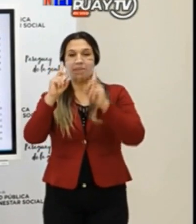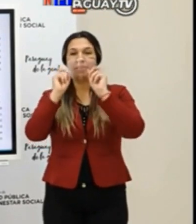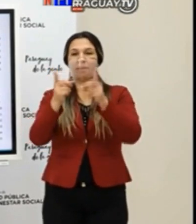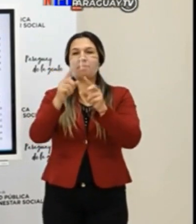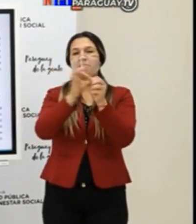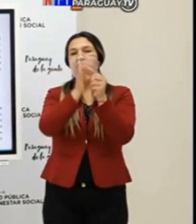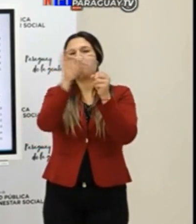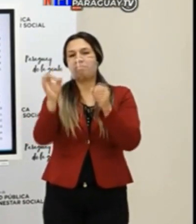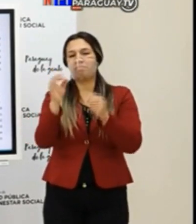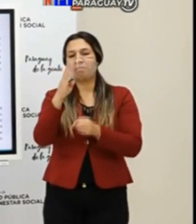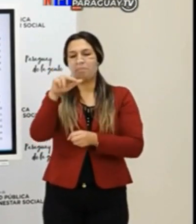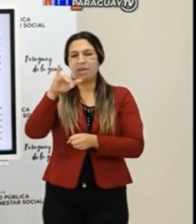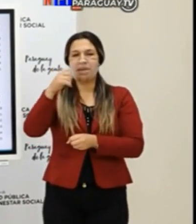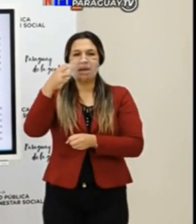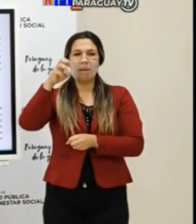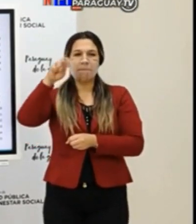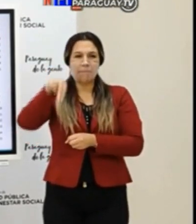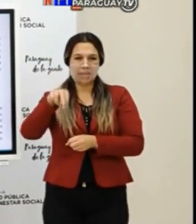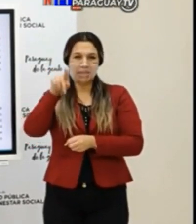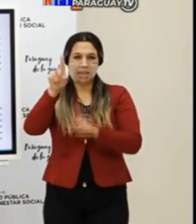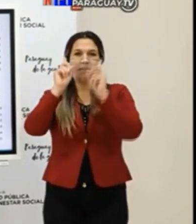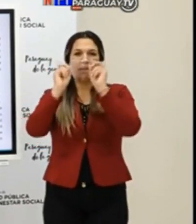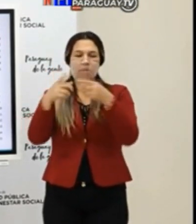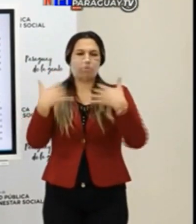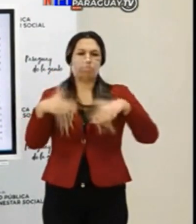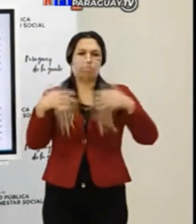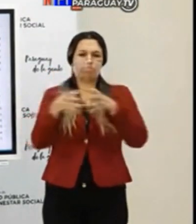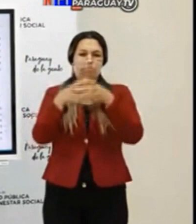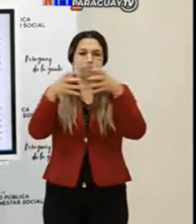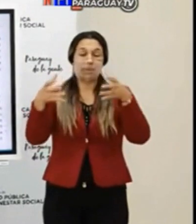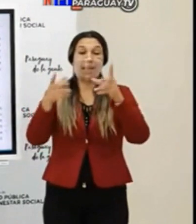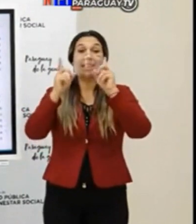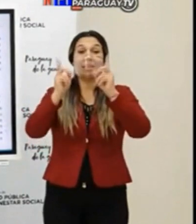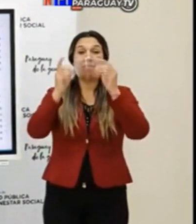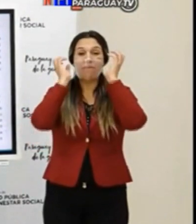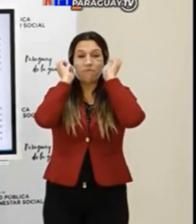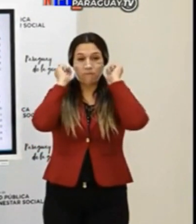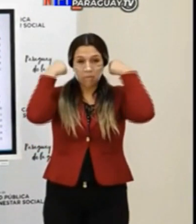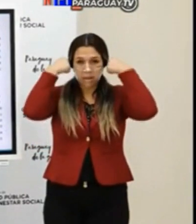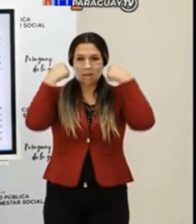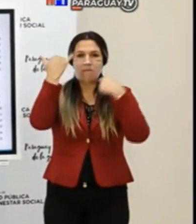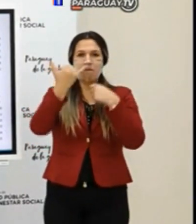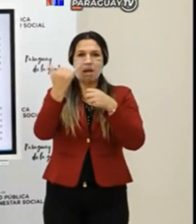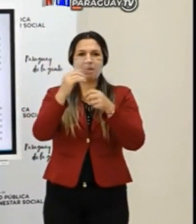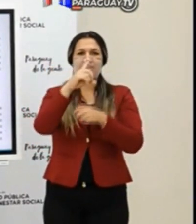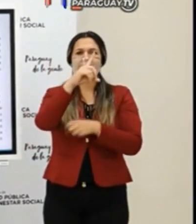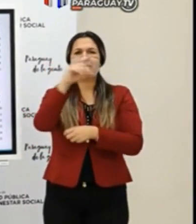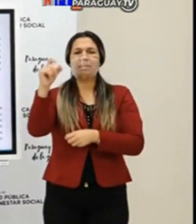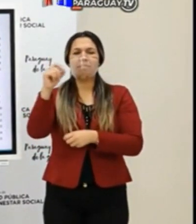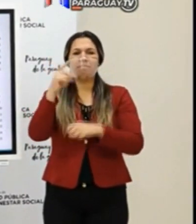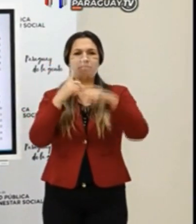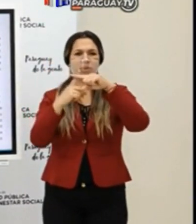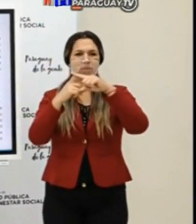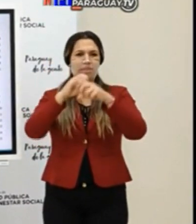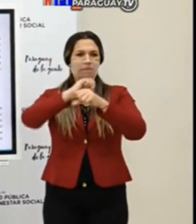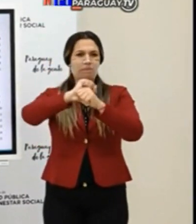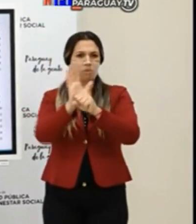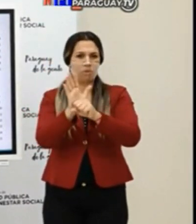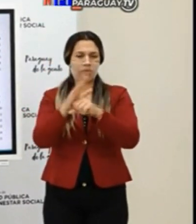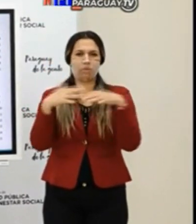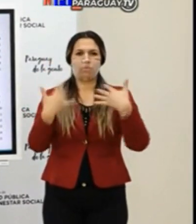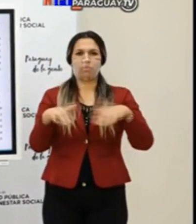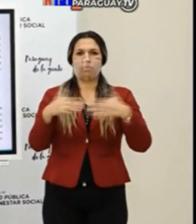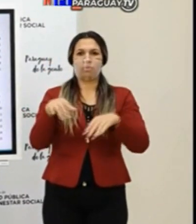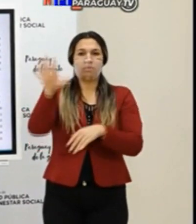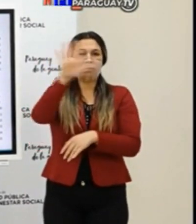Acebal están teniendo muchísimos casos. Boquerón, para la población, más de 100 casos. Es muy